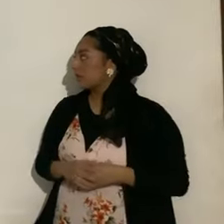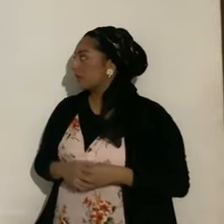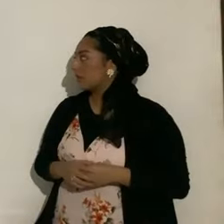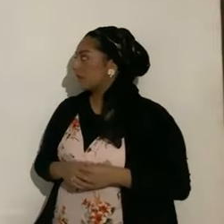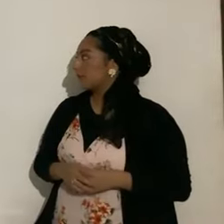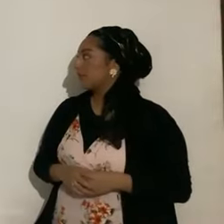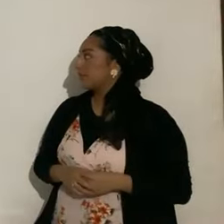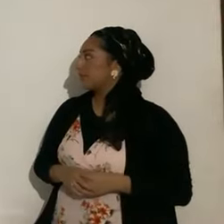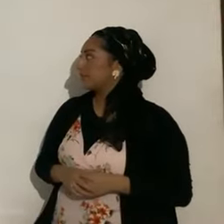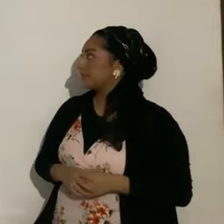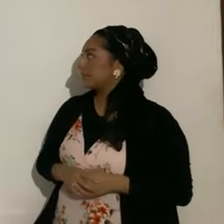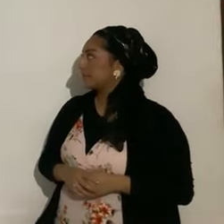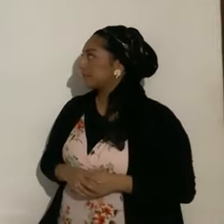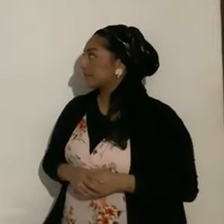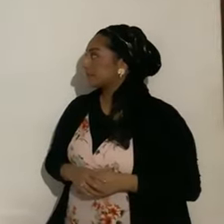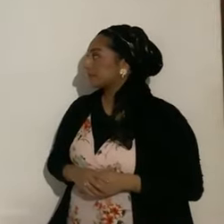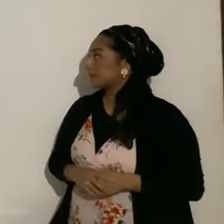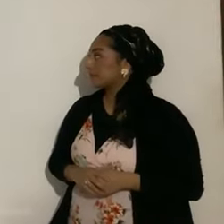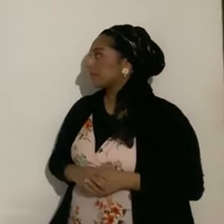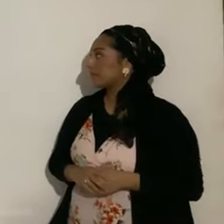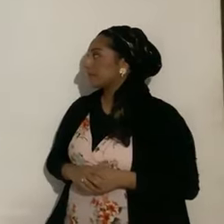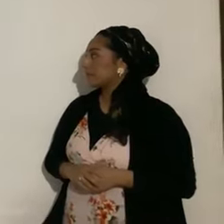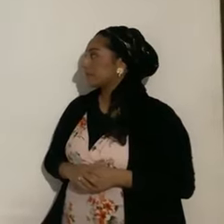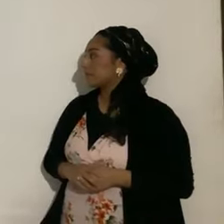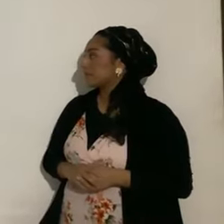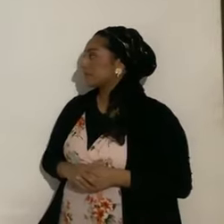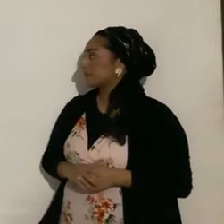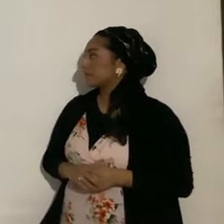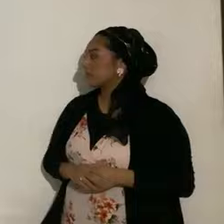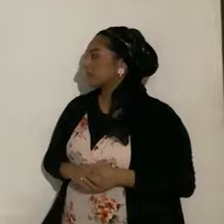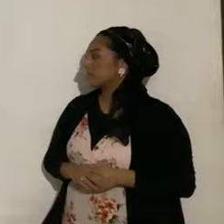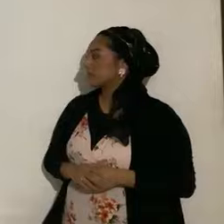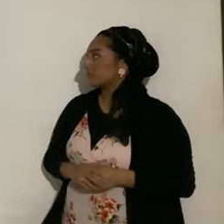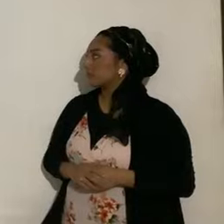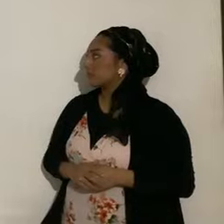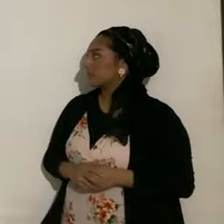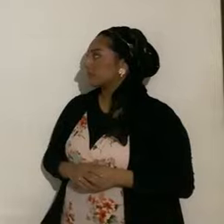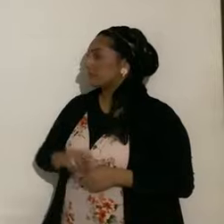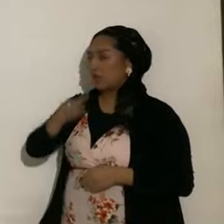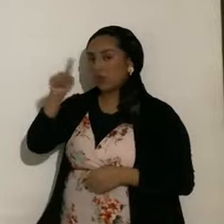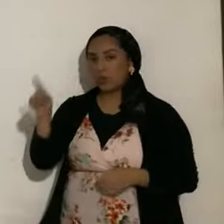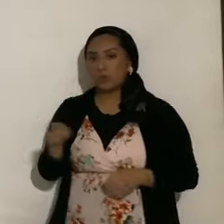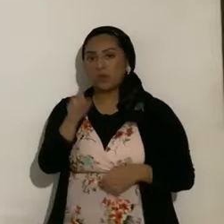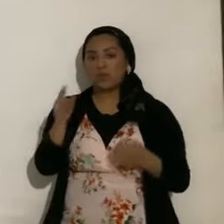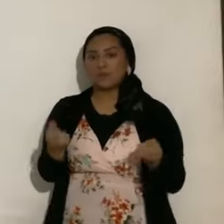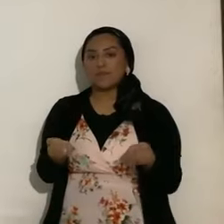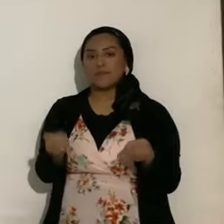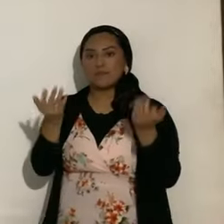vean, el anillo de fuego, tiene un significado, total,